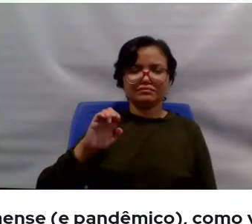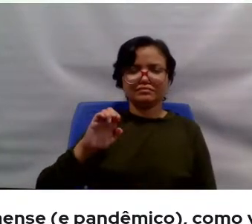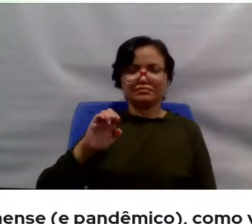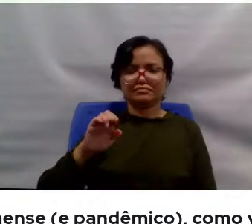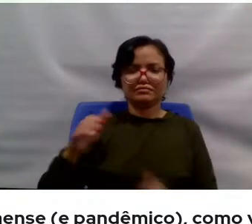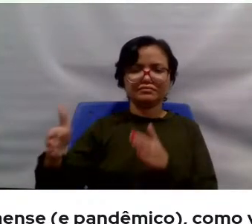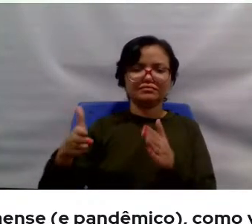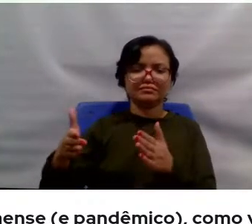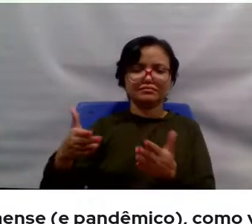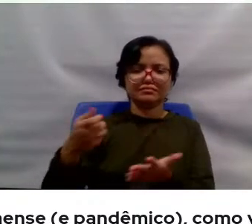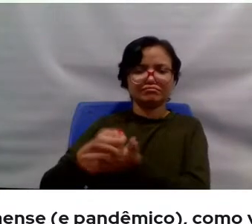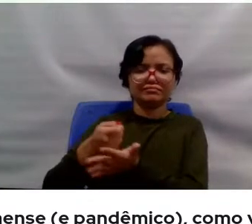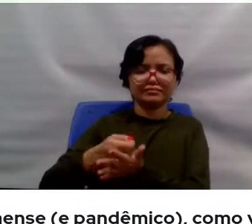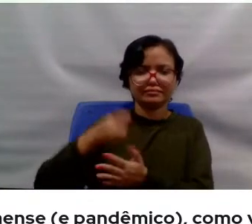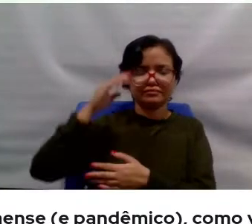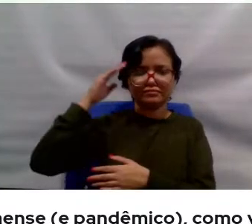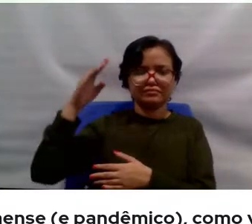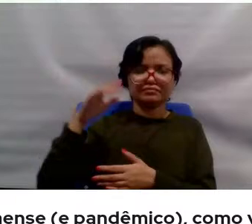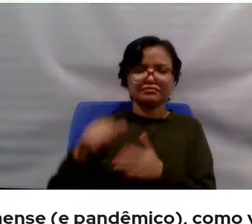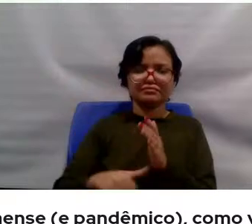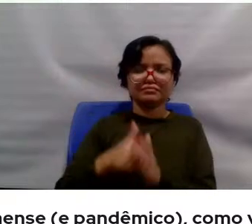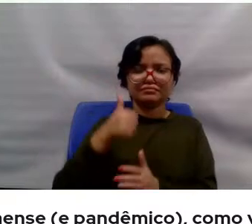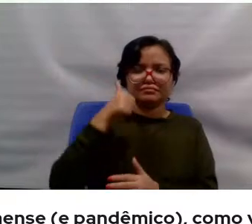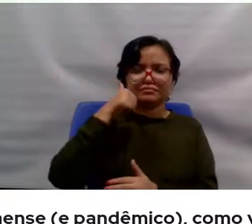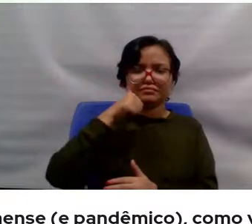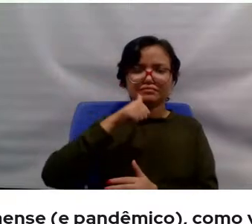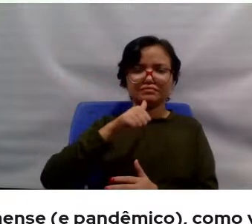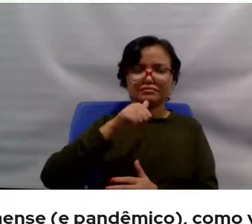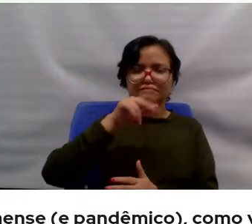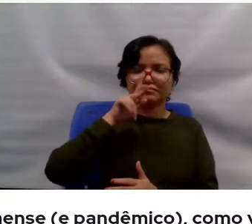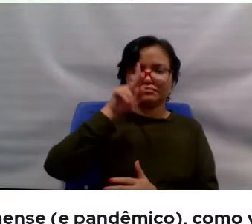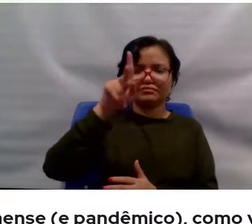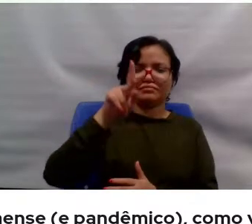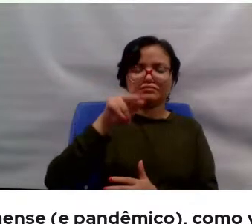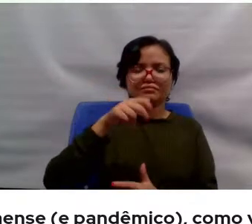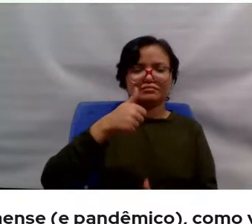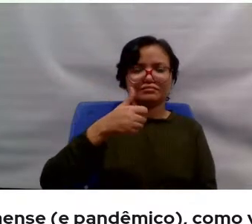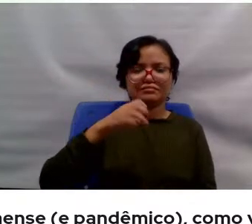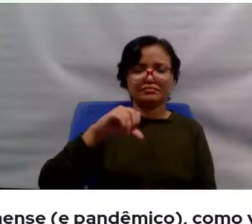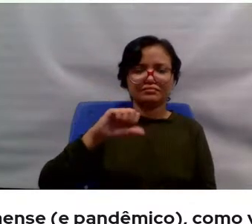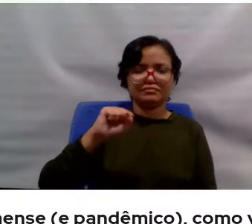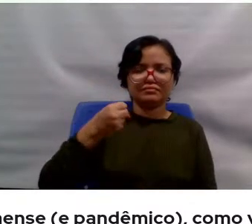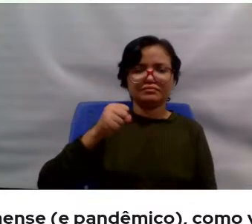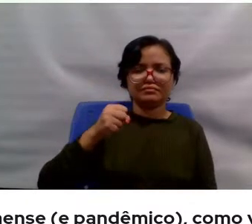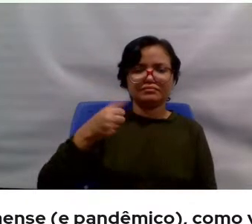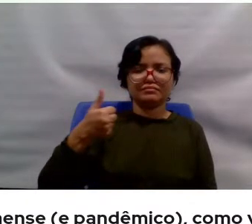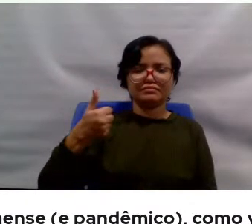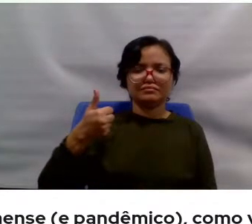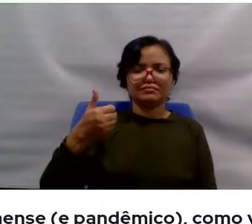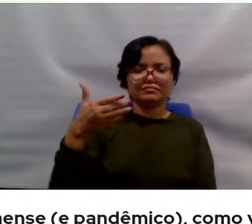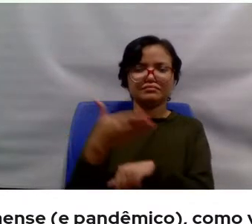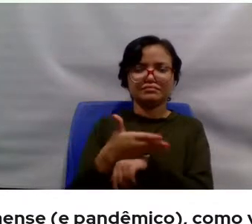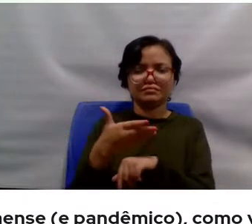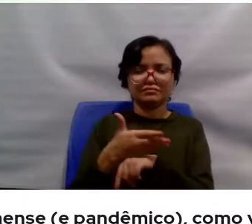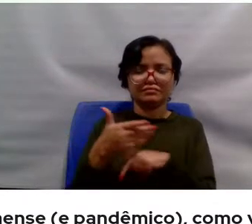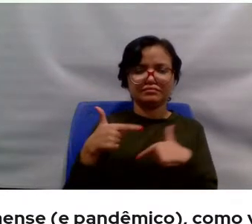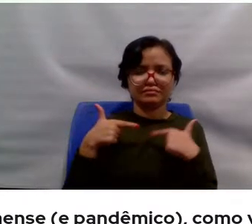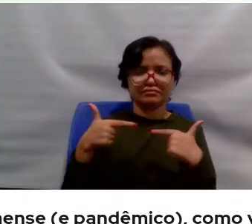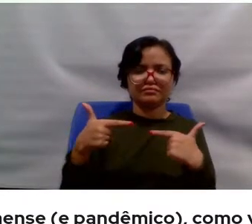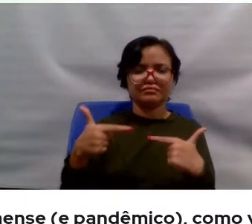diretamente pelos estudantes em 1981 e ter participado daquelas lutas todinhas da